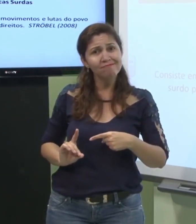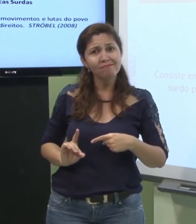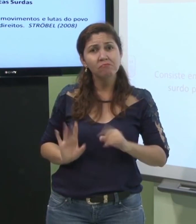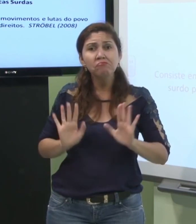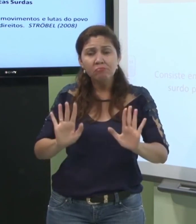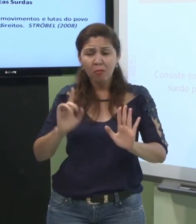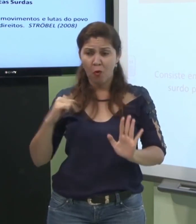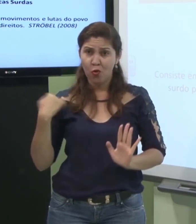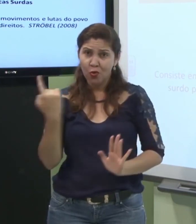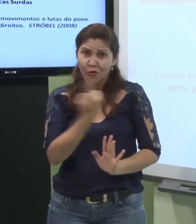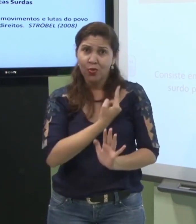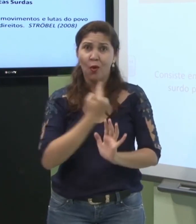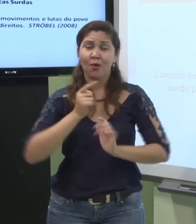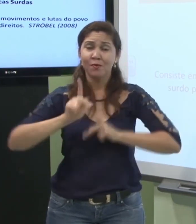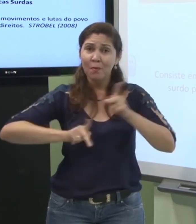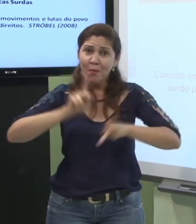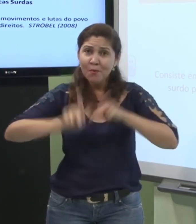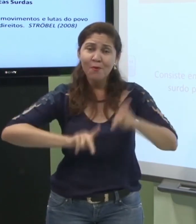pessoa ela tem o seu direito